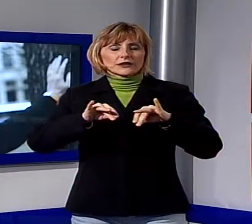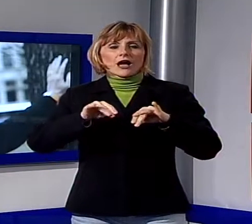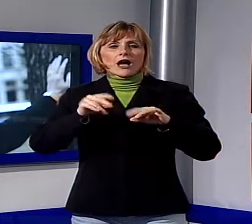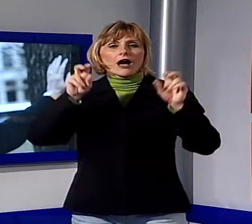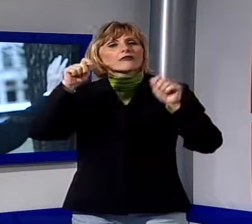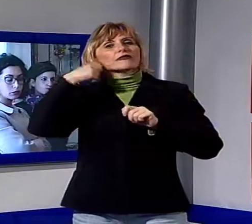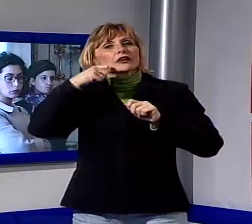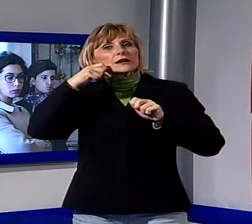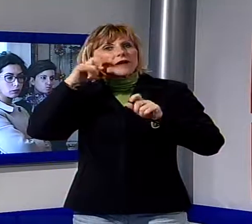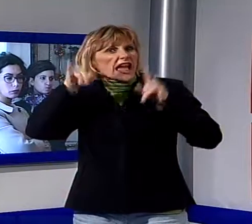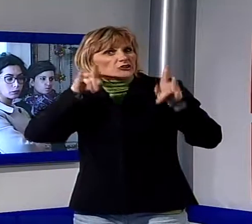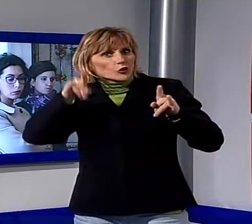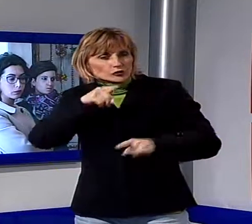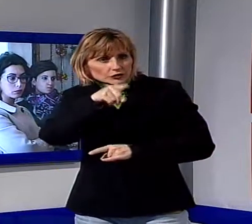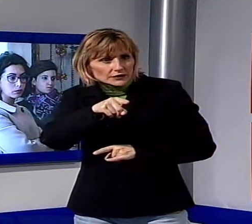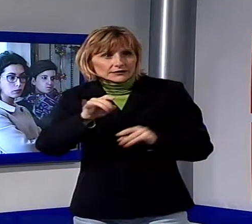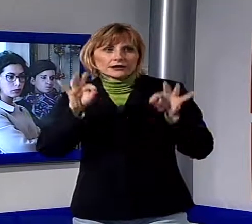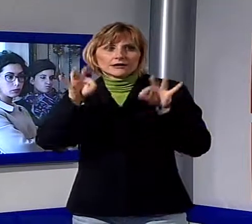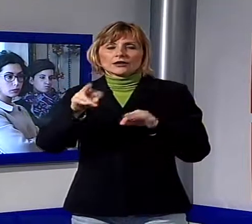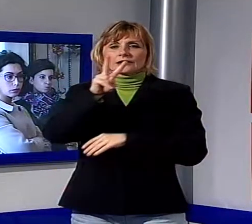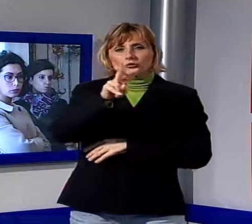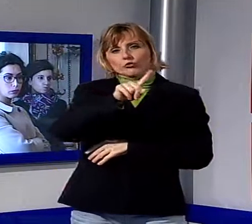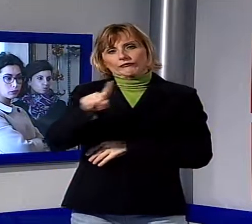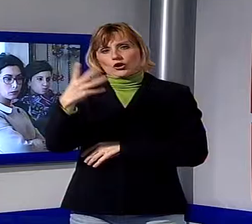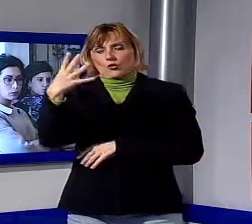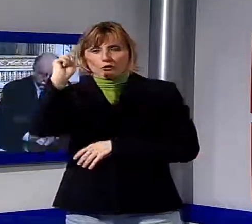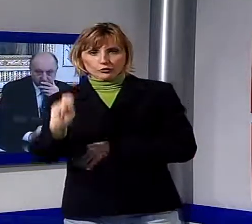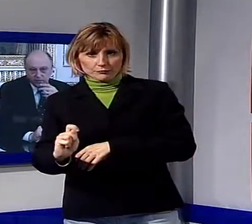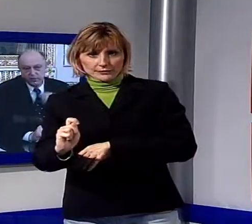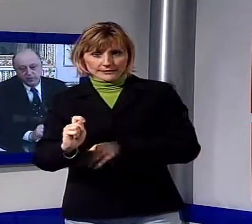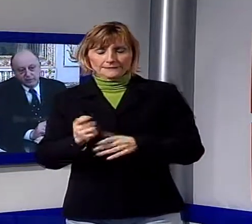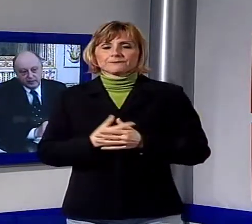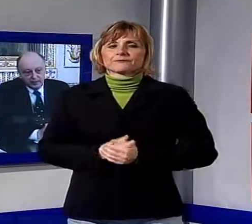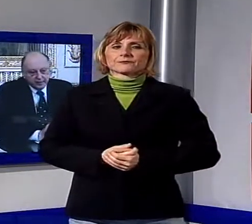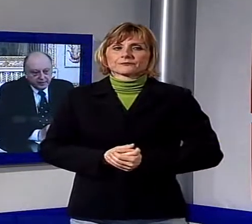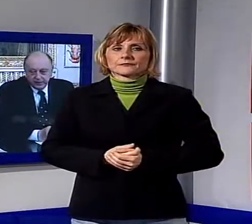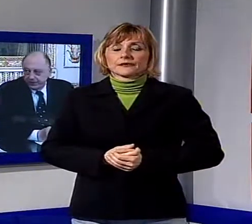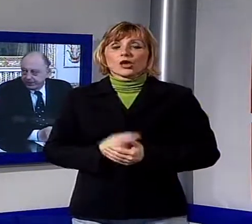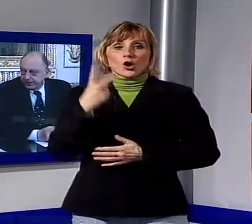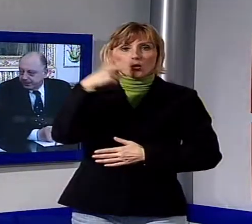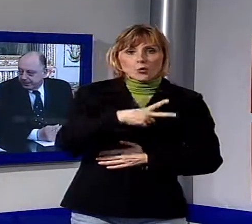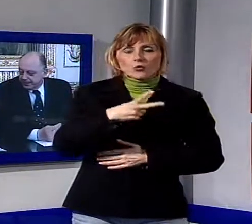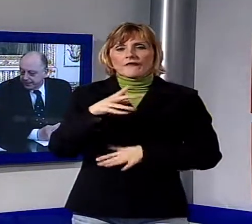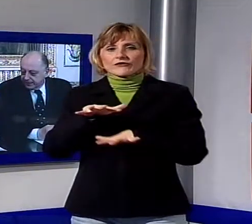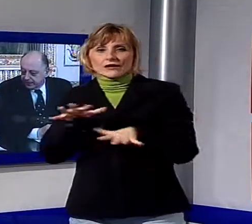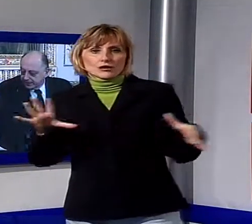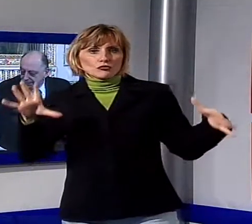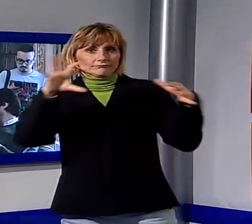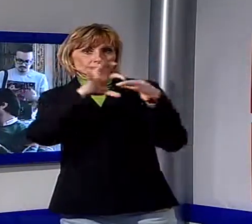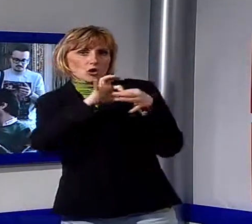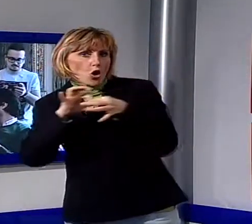4 aprile per chiudere a Viareggio il 5. Viene quindi confermato lo stretto connubio tra Lucca e la Versilia, che secondo Borrelli è uno dei punti